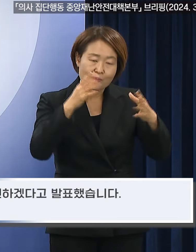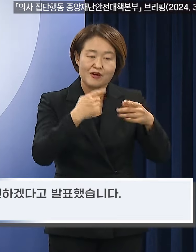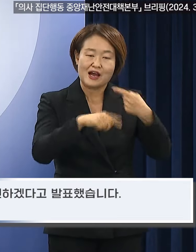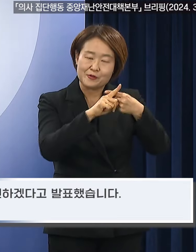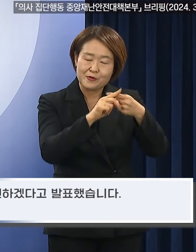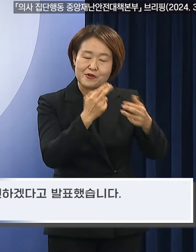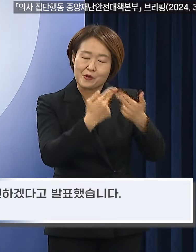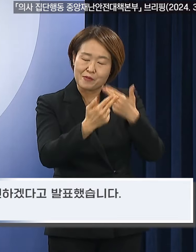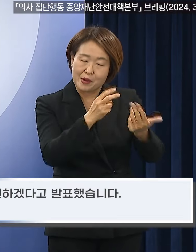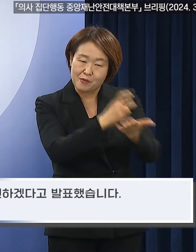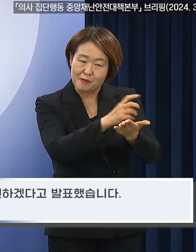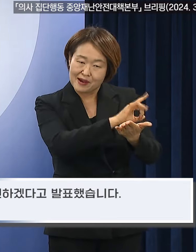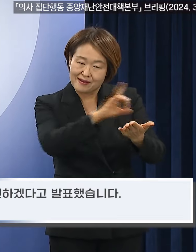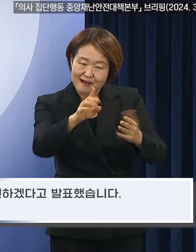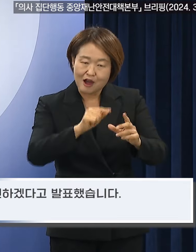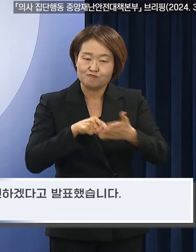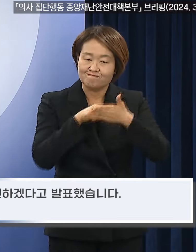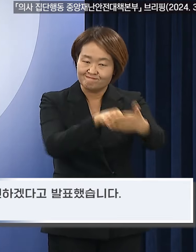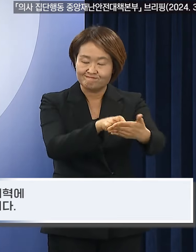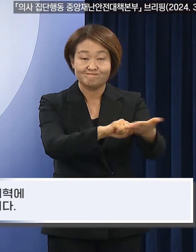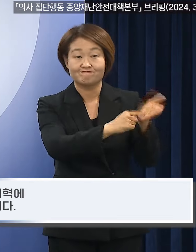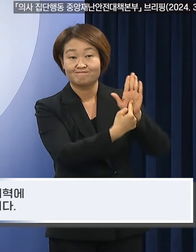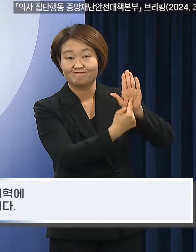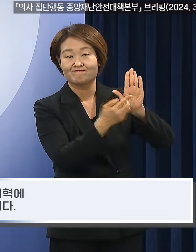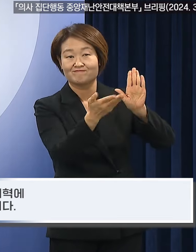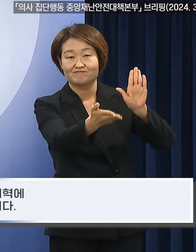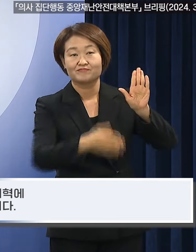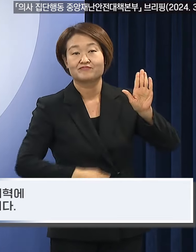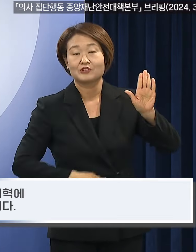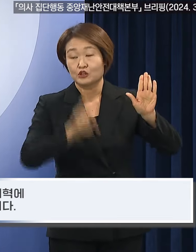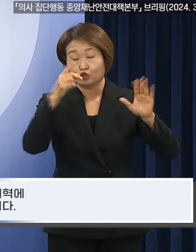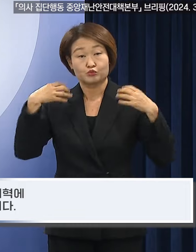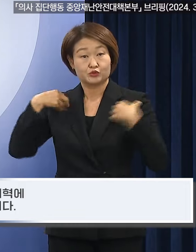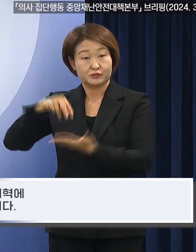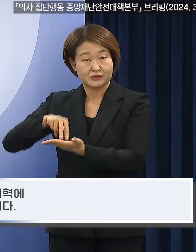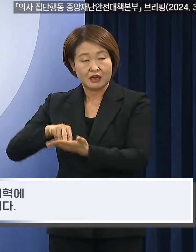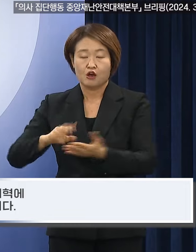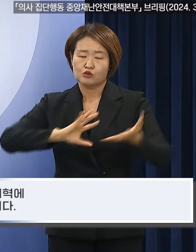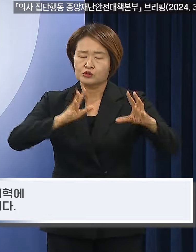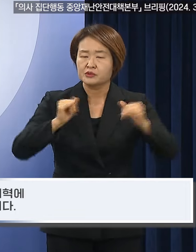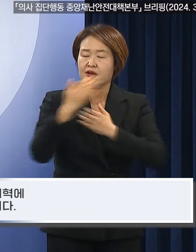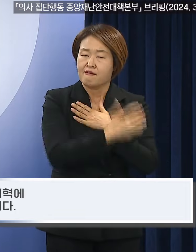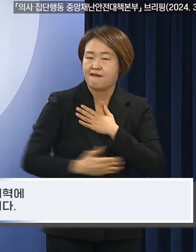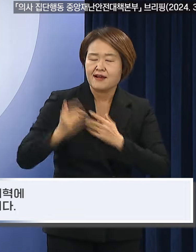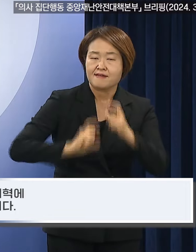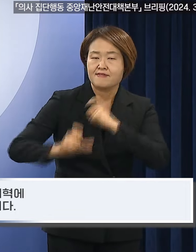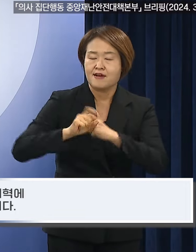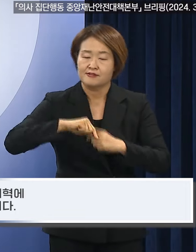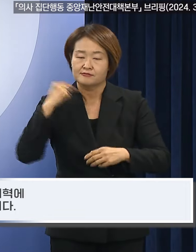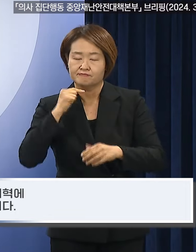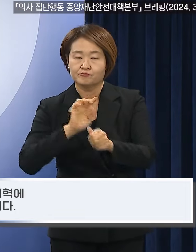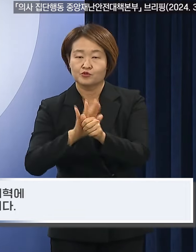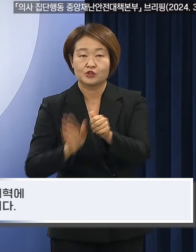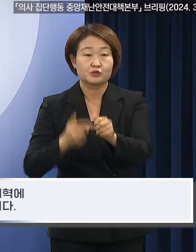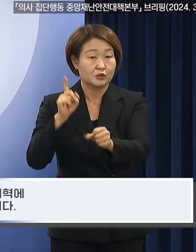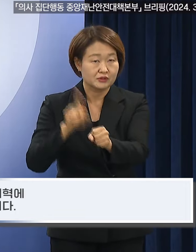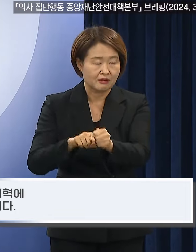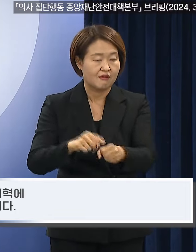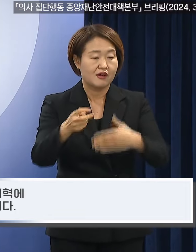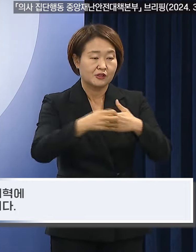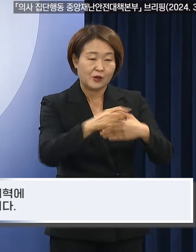추진하겠다고 발표했습니다. 정부는 국민 보건 체계를 강화시키는 의료개혁에